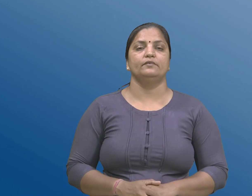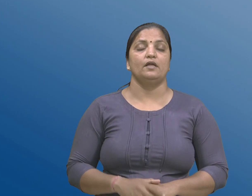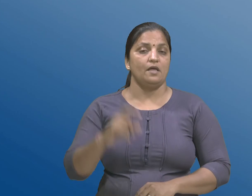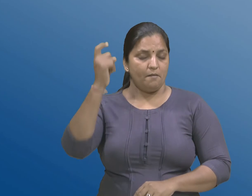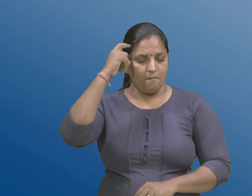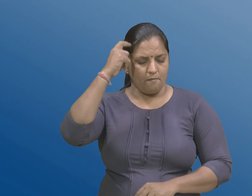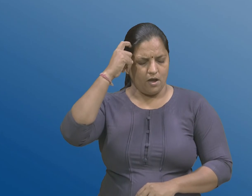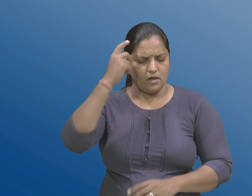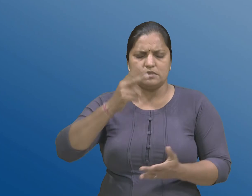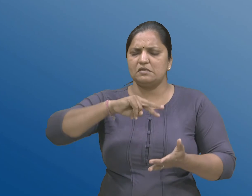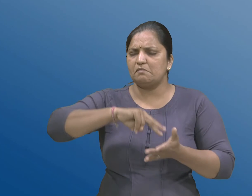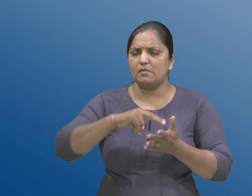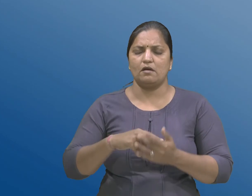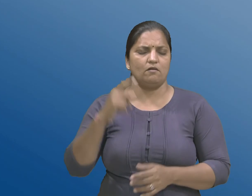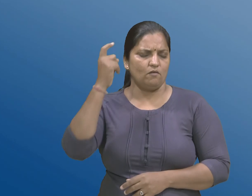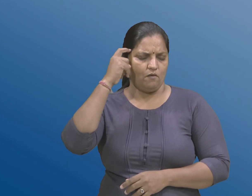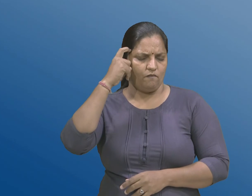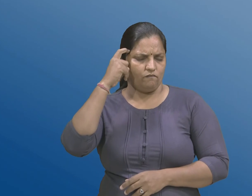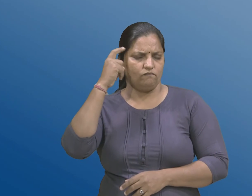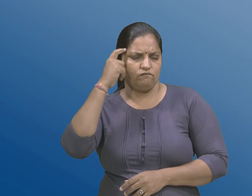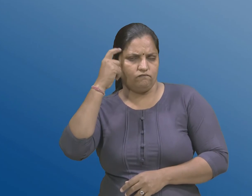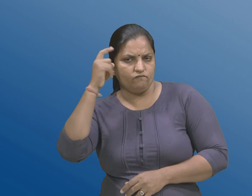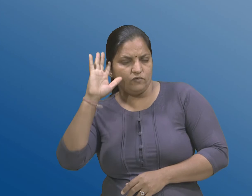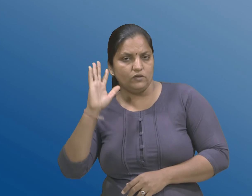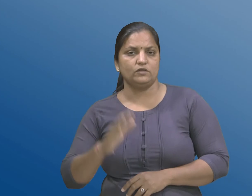बिमारी एटले वैचारिक प्रक्रिया, मिजाज,